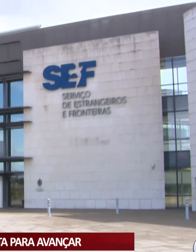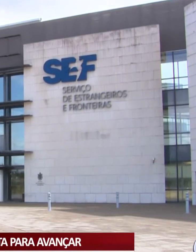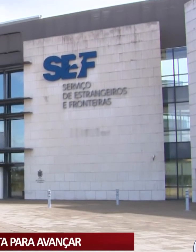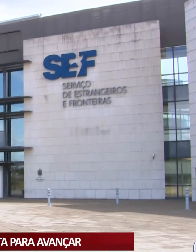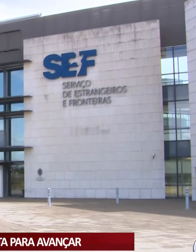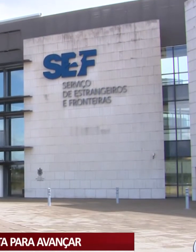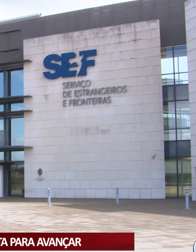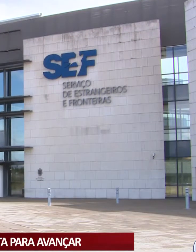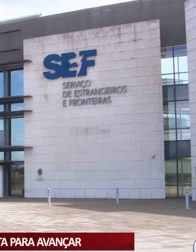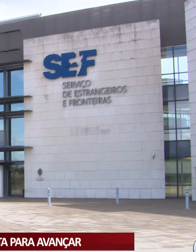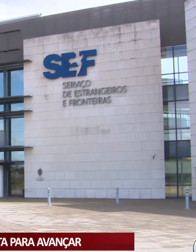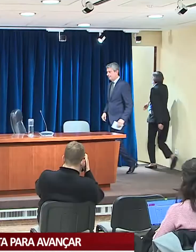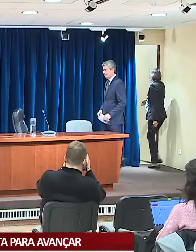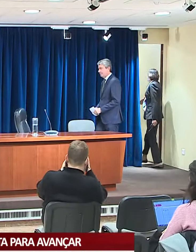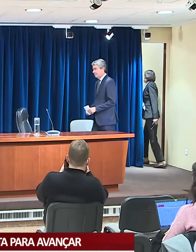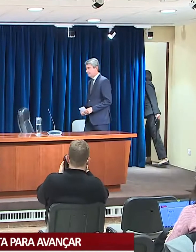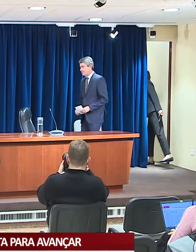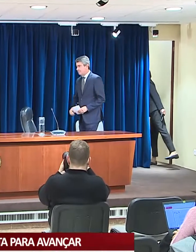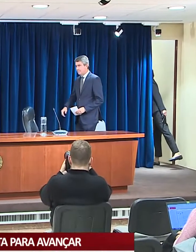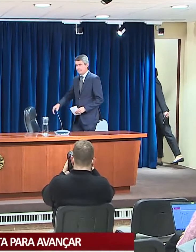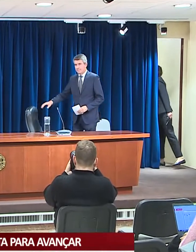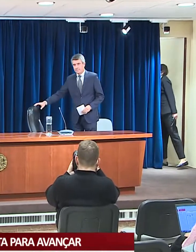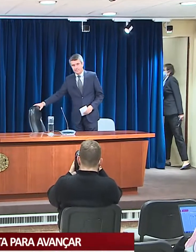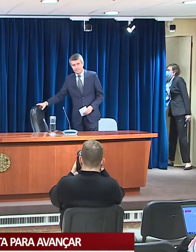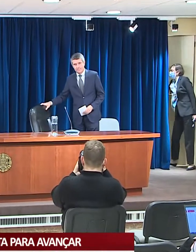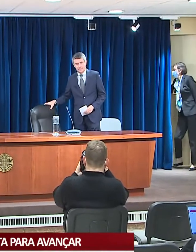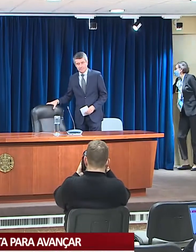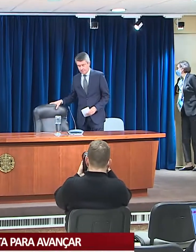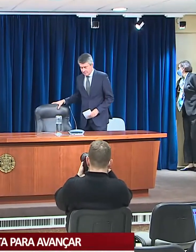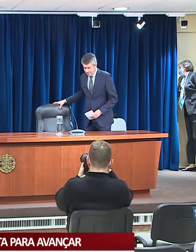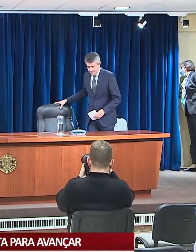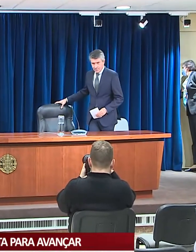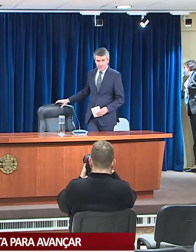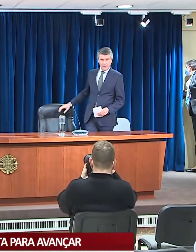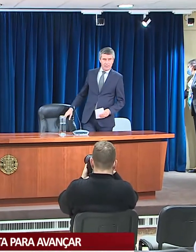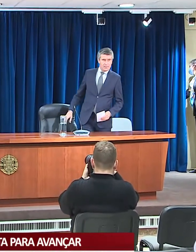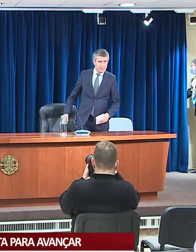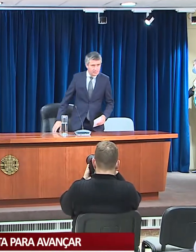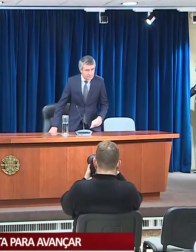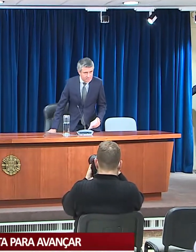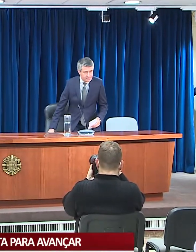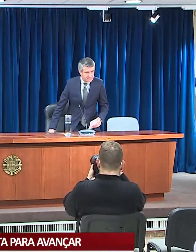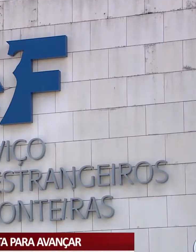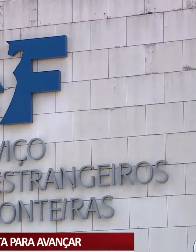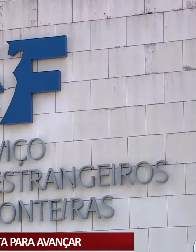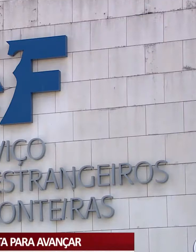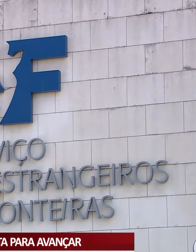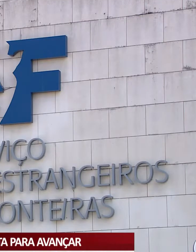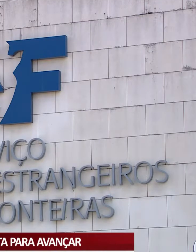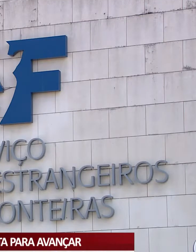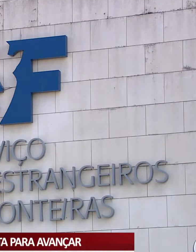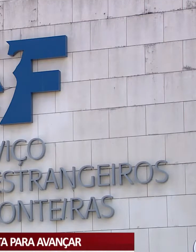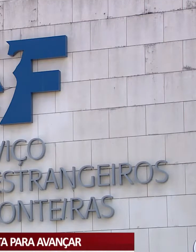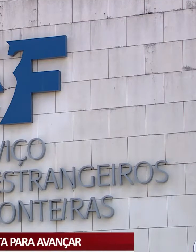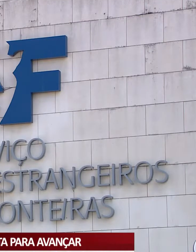altura de extinguir o SEF. Não faltaram perguntas para o novo ministro da Administração Interna, que deixou quase todas as respostas por dar. Depois de